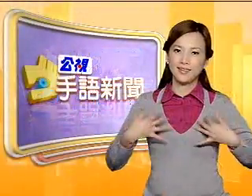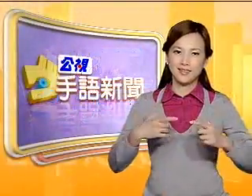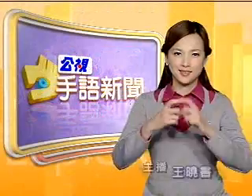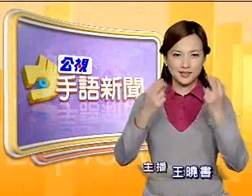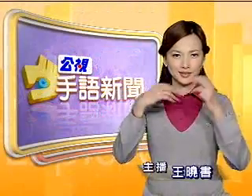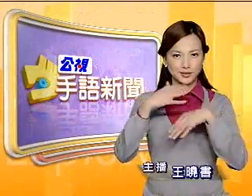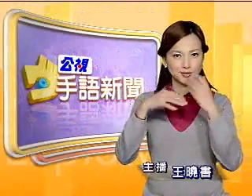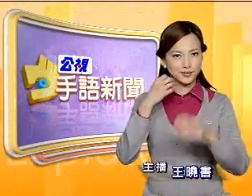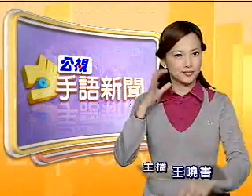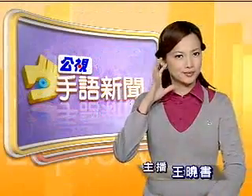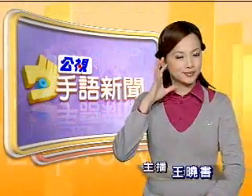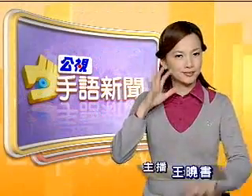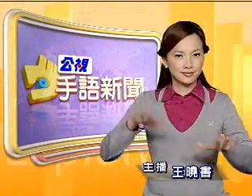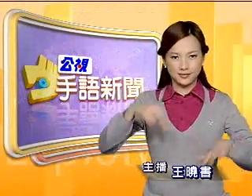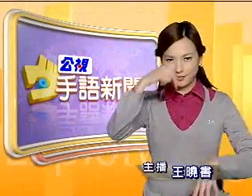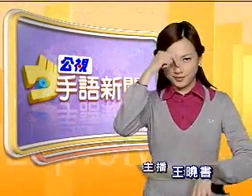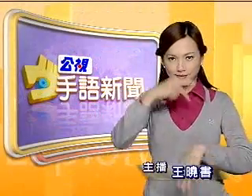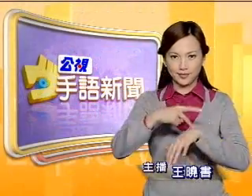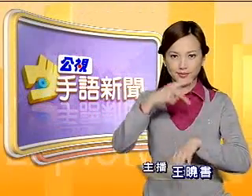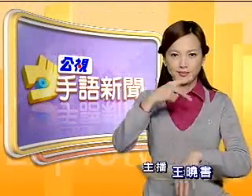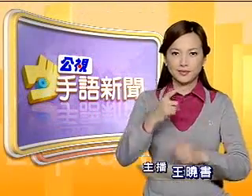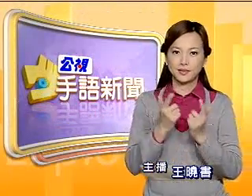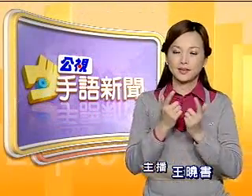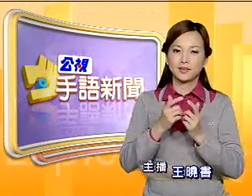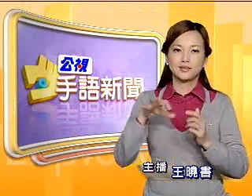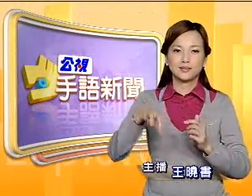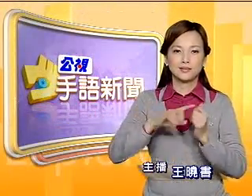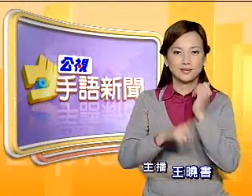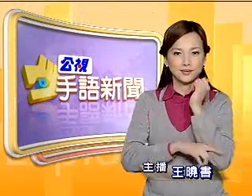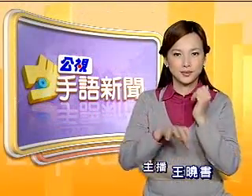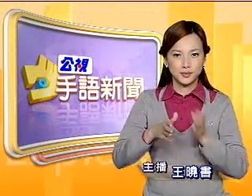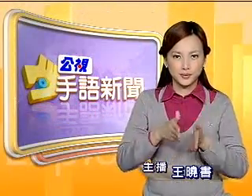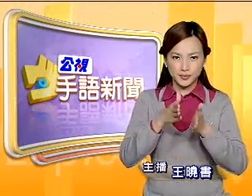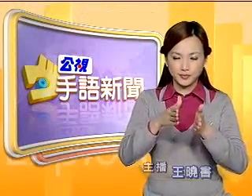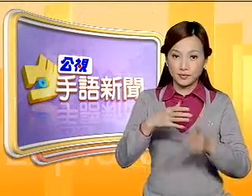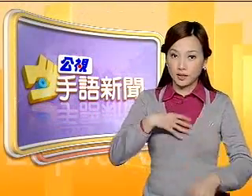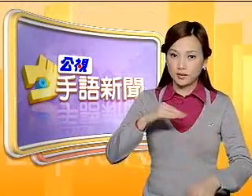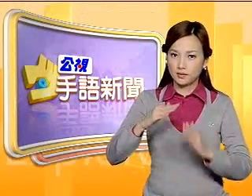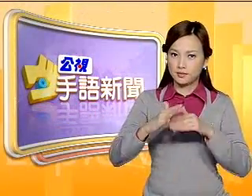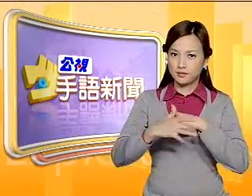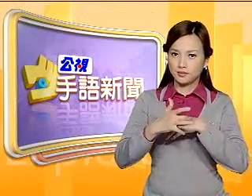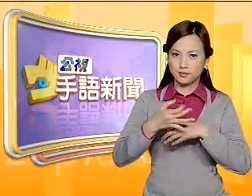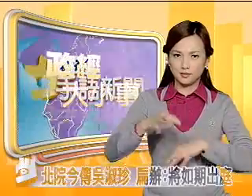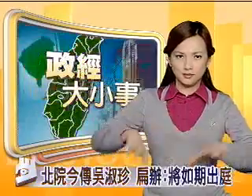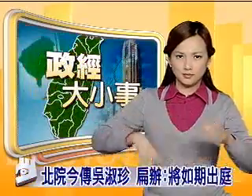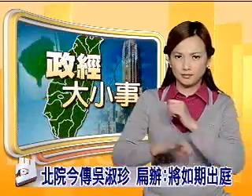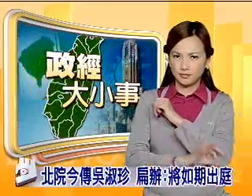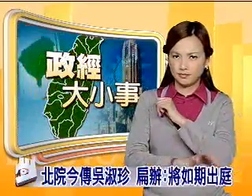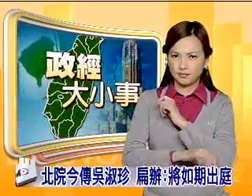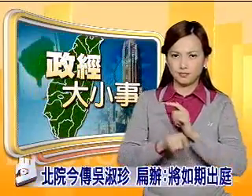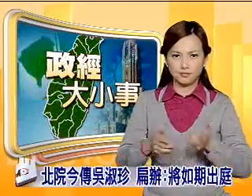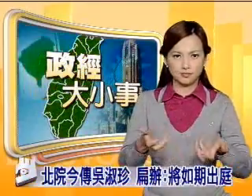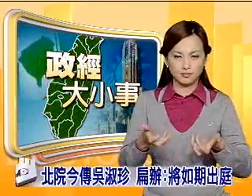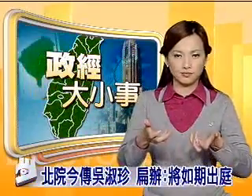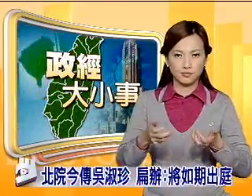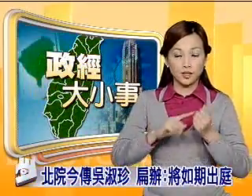欢迎回到手语新闻的现场今天下午两点钟台北地方法院将针对前第一家庭弊案